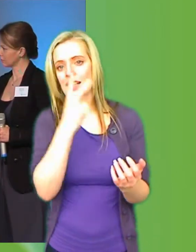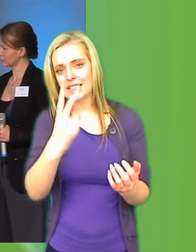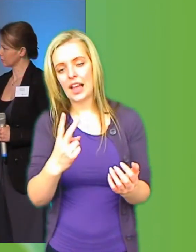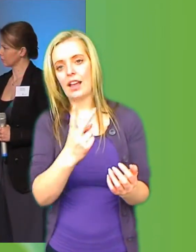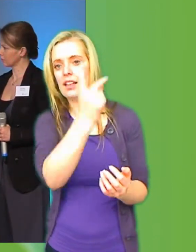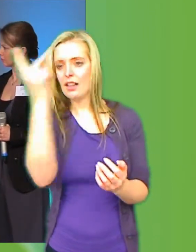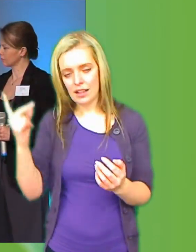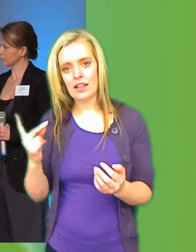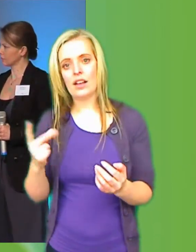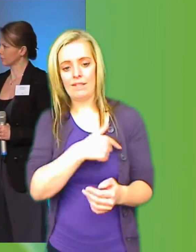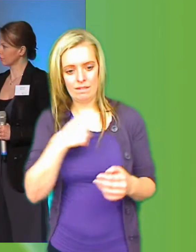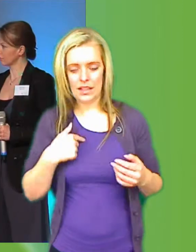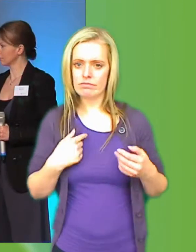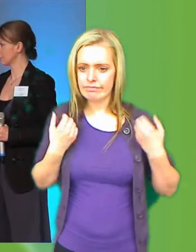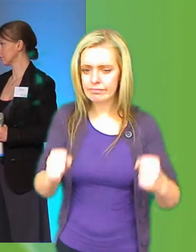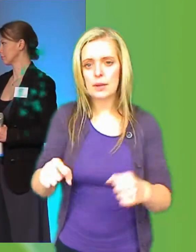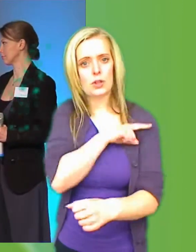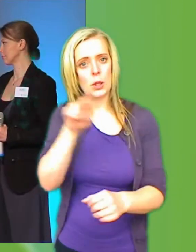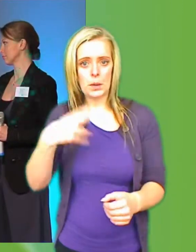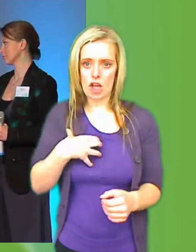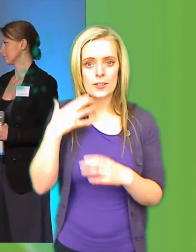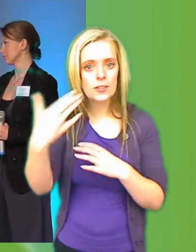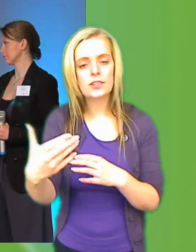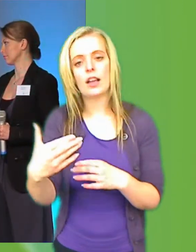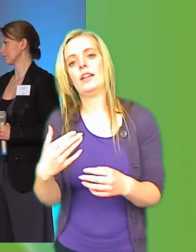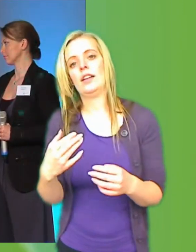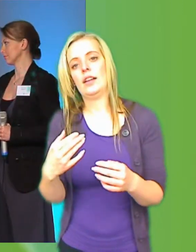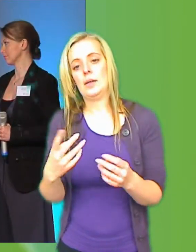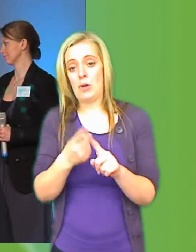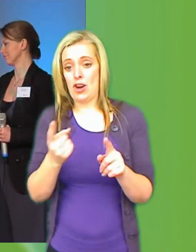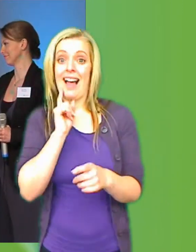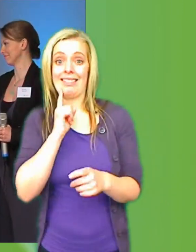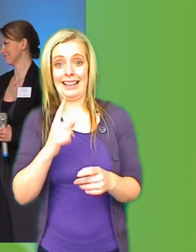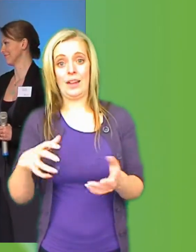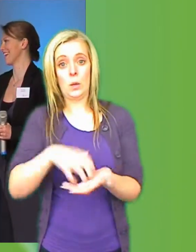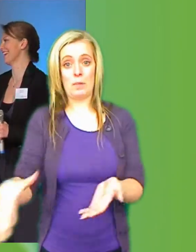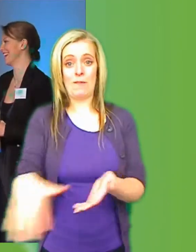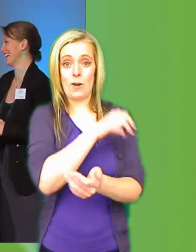riktigt race till hösten och startar varje kommunfullmäktige med tio minuter om att vara i Digidel.